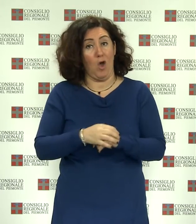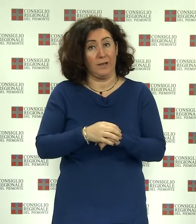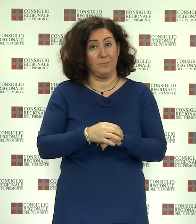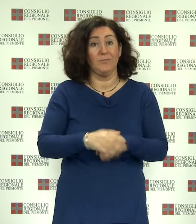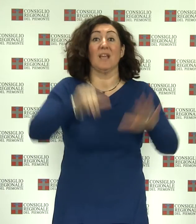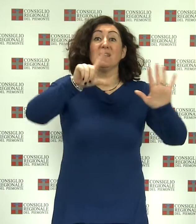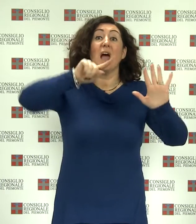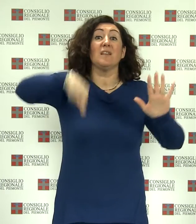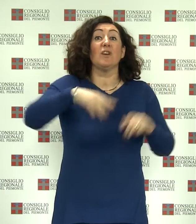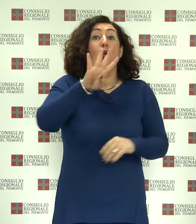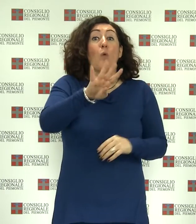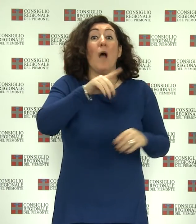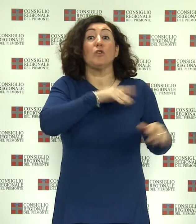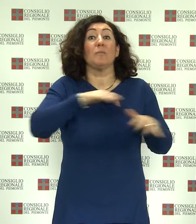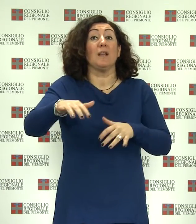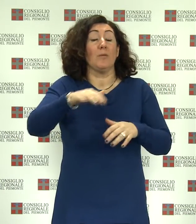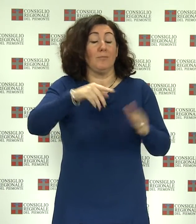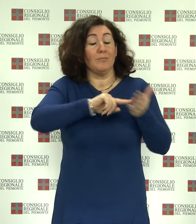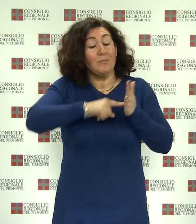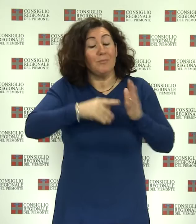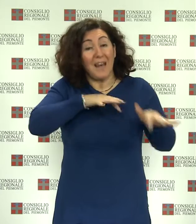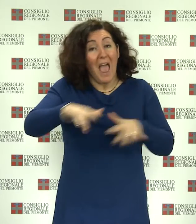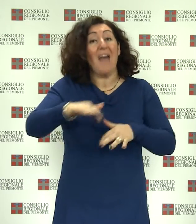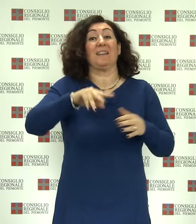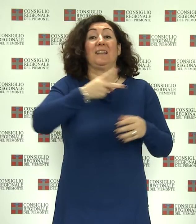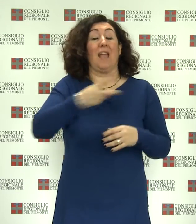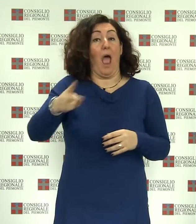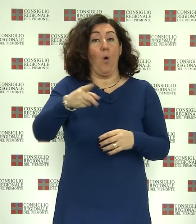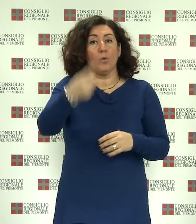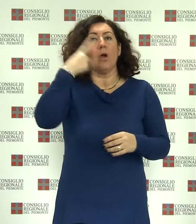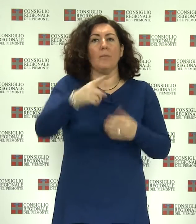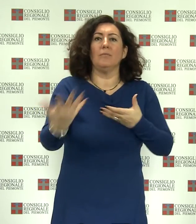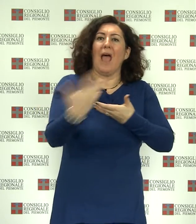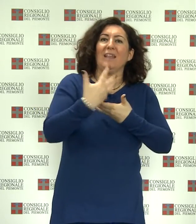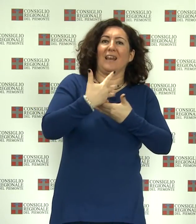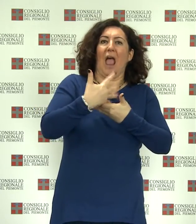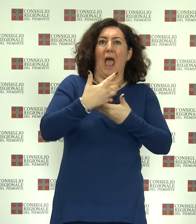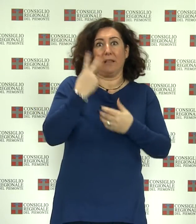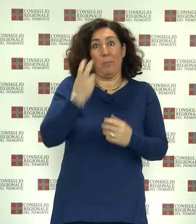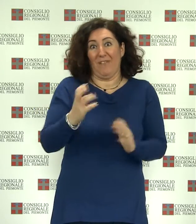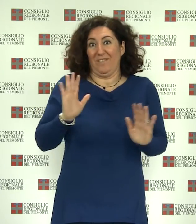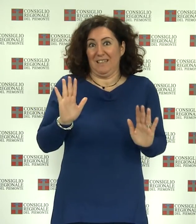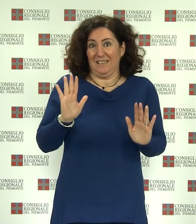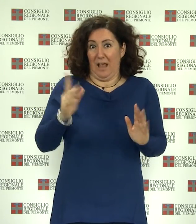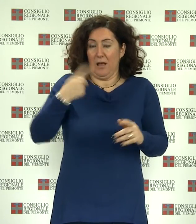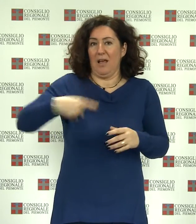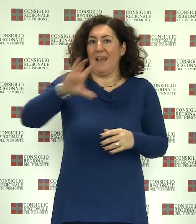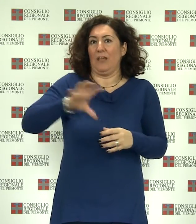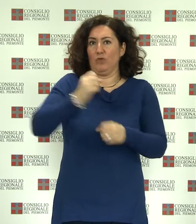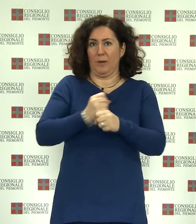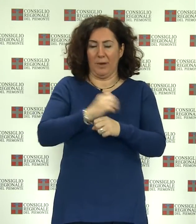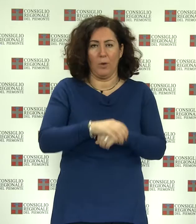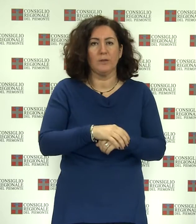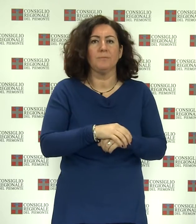il maggior gettito previsto nelle casse regionali Una delegazione composta dal sindaco di Beinasco, comune della